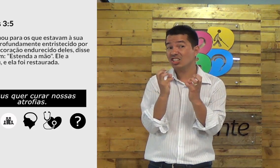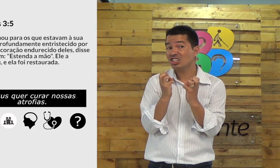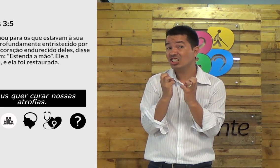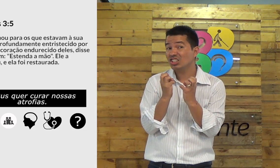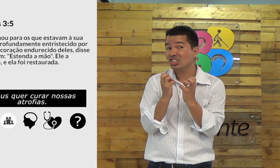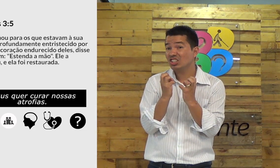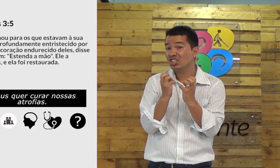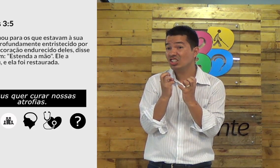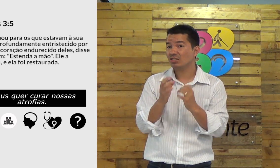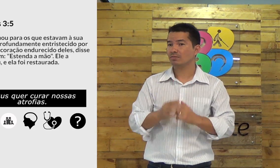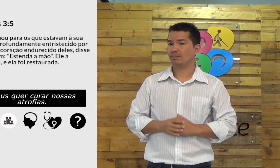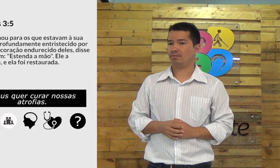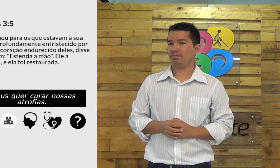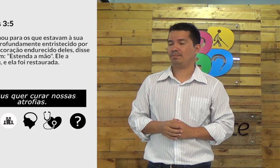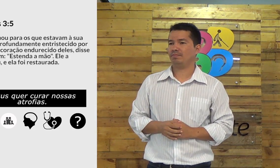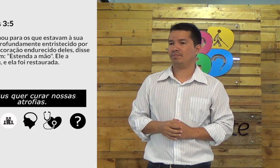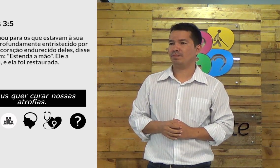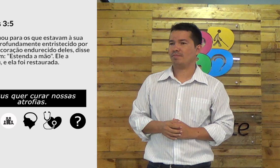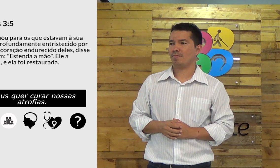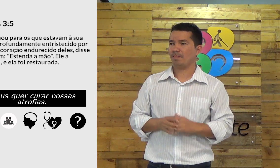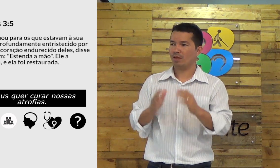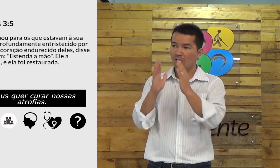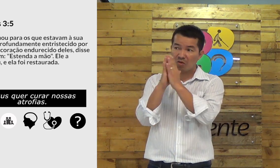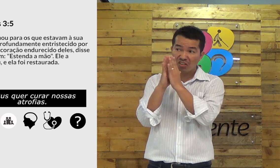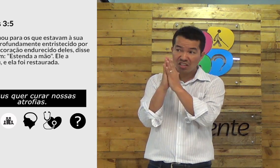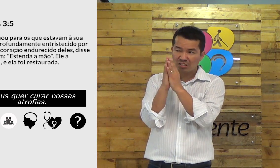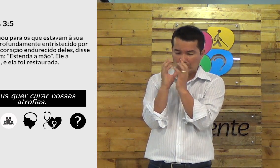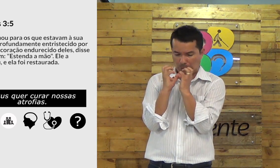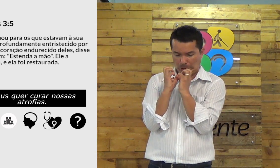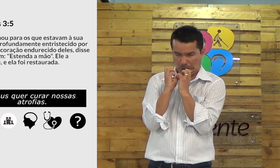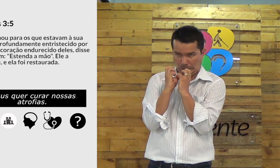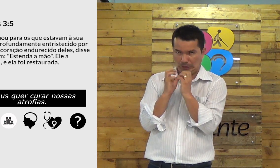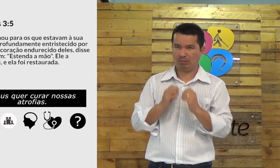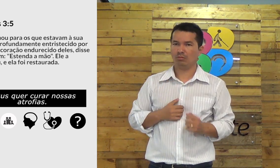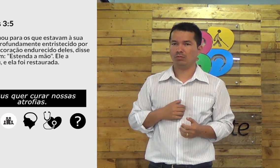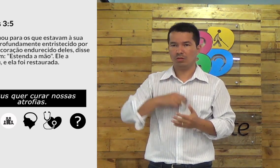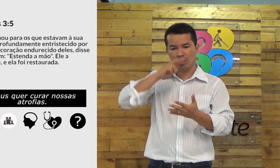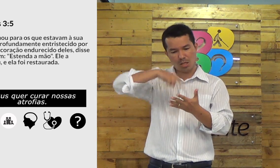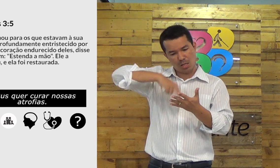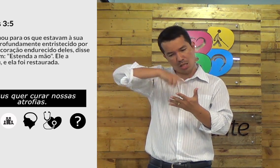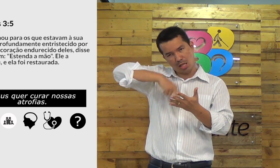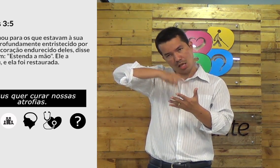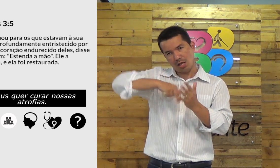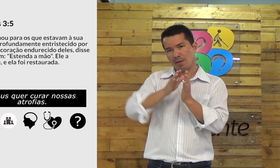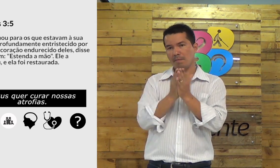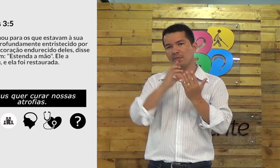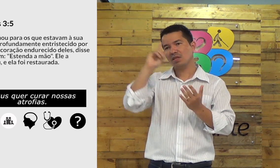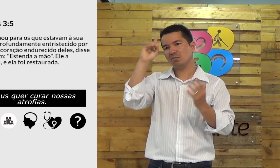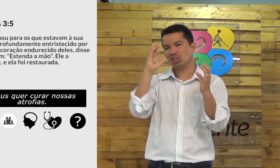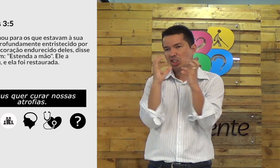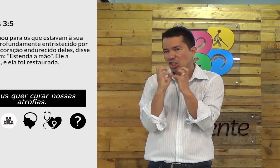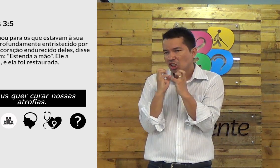a fé vai se atrofiando também a oração a leitura da palavra de Deus